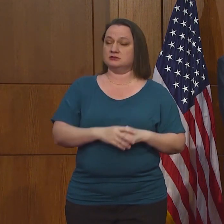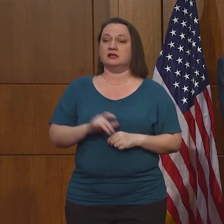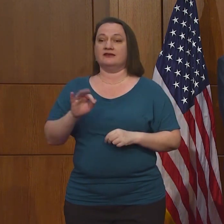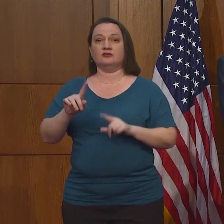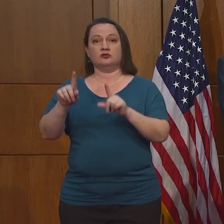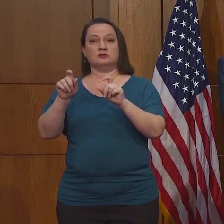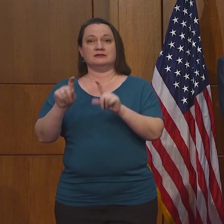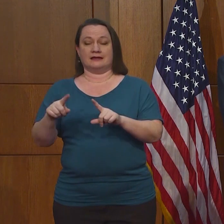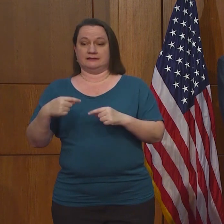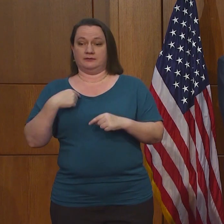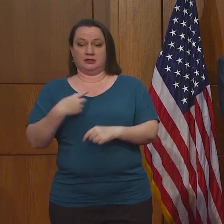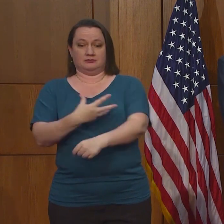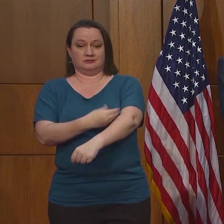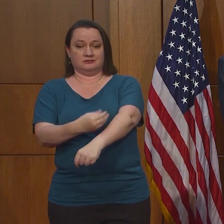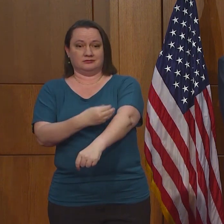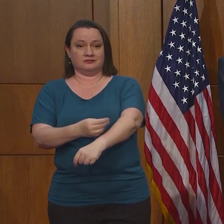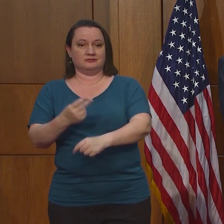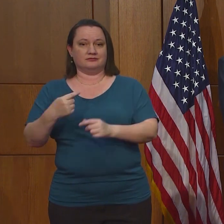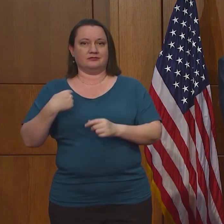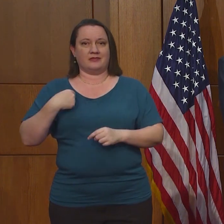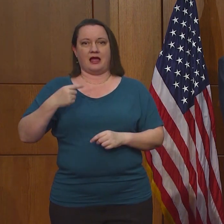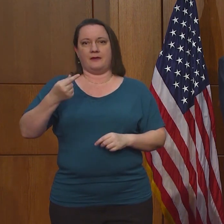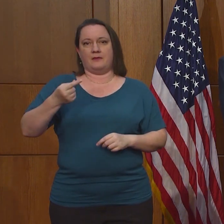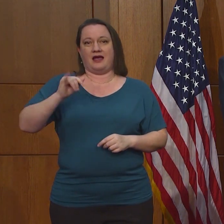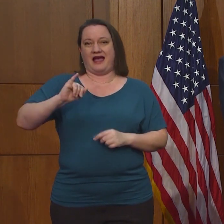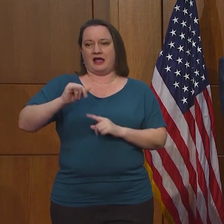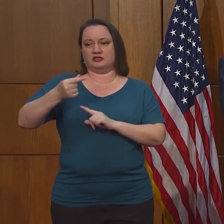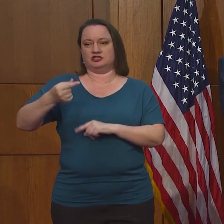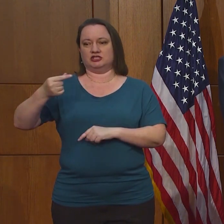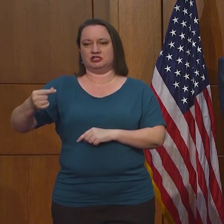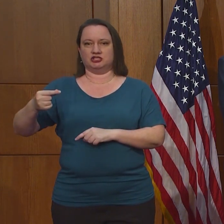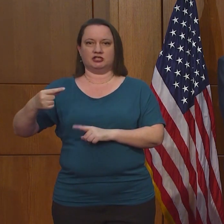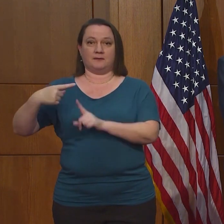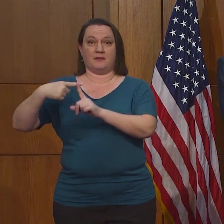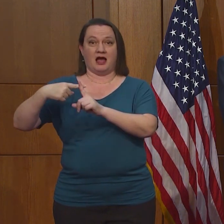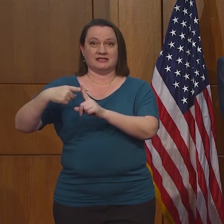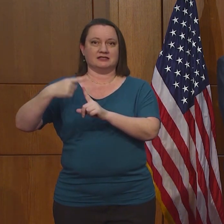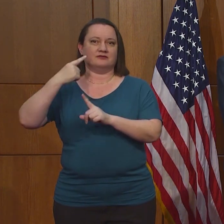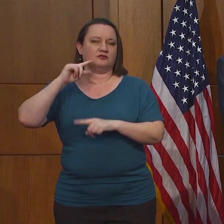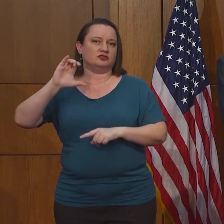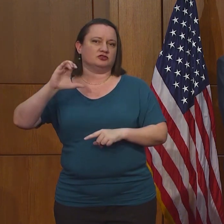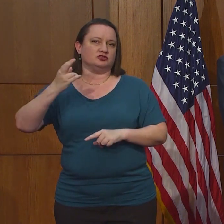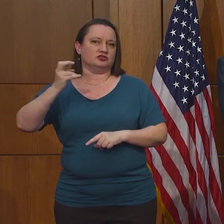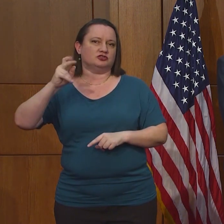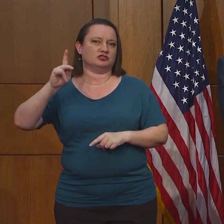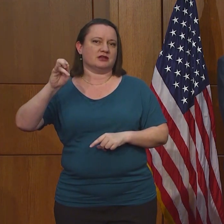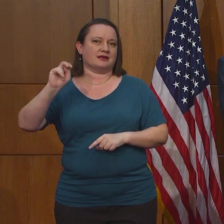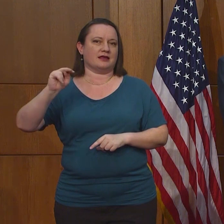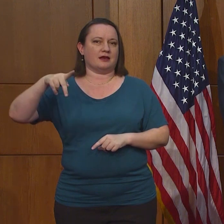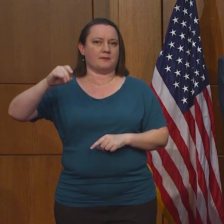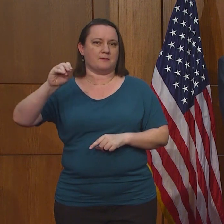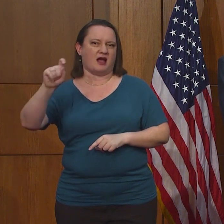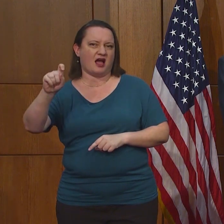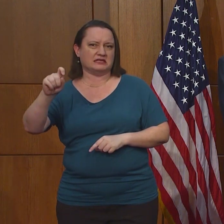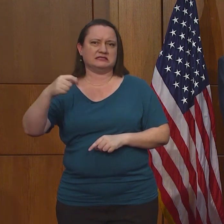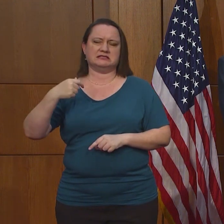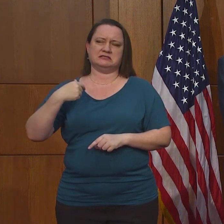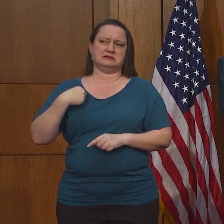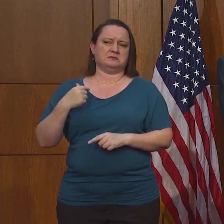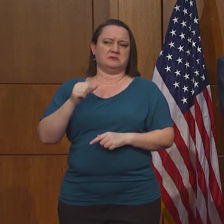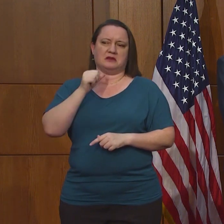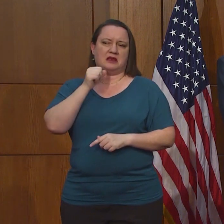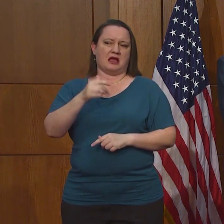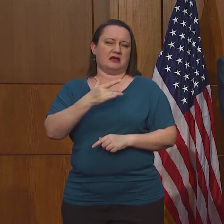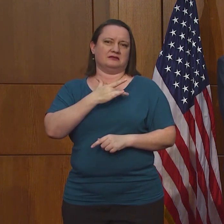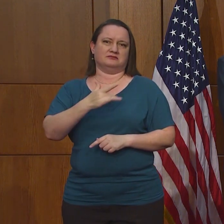Por ejemplo, si me hacen la prueba a mí y usted me hace, resulta que yo soy positivo para IgG, quiere decir que mi